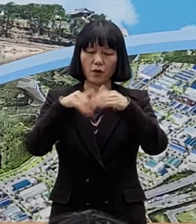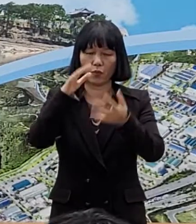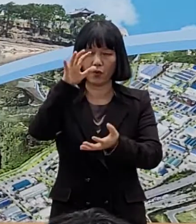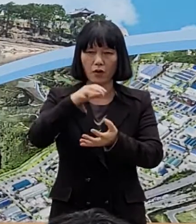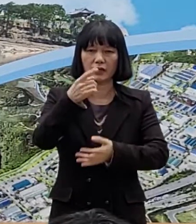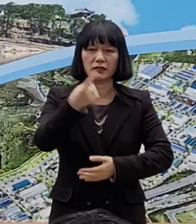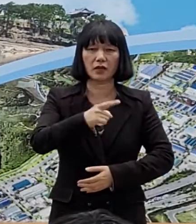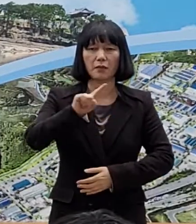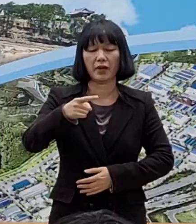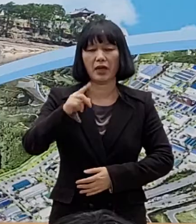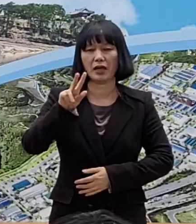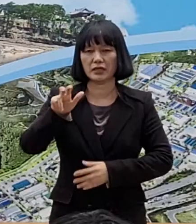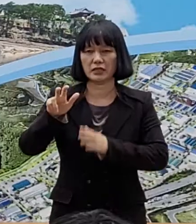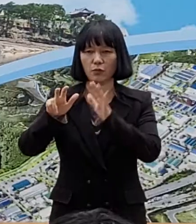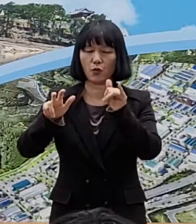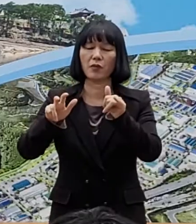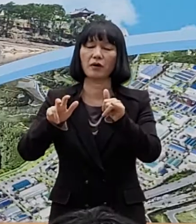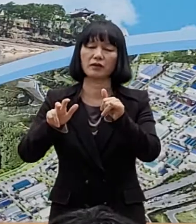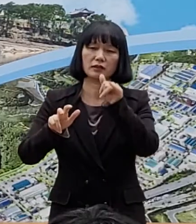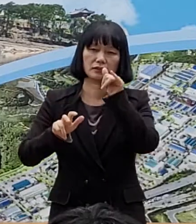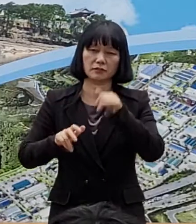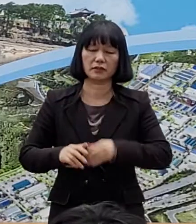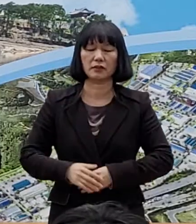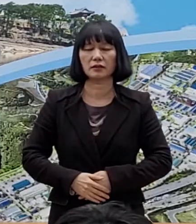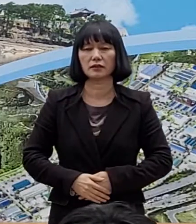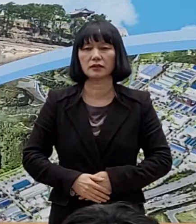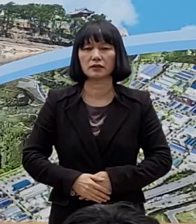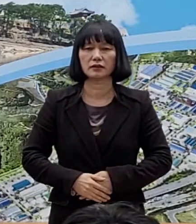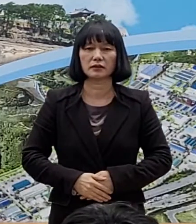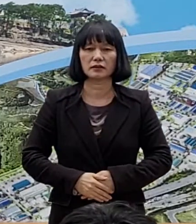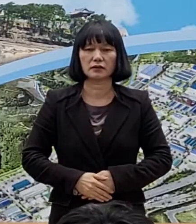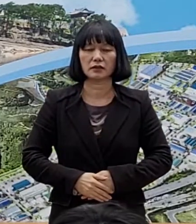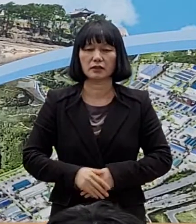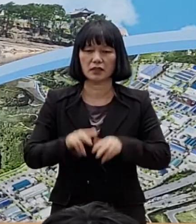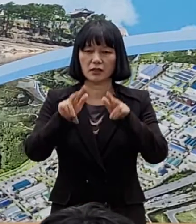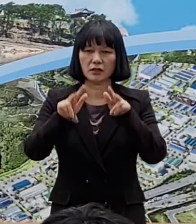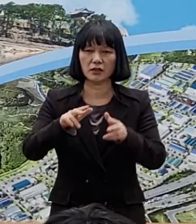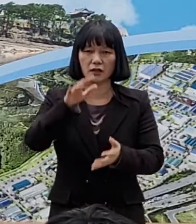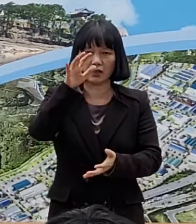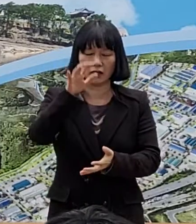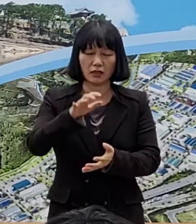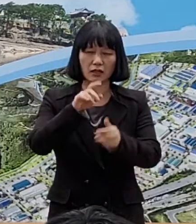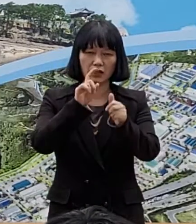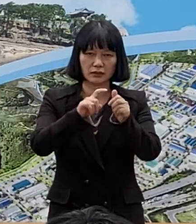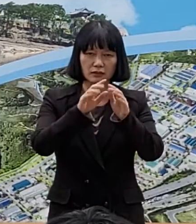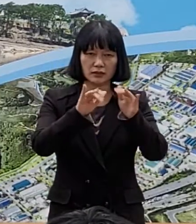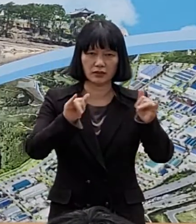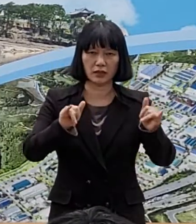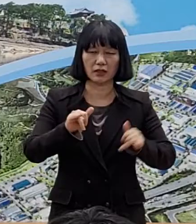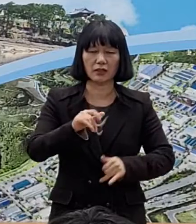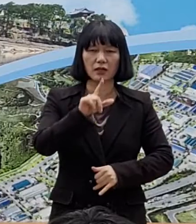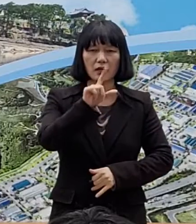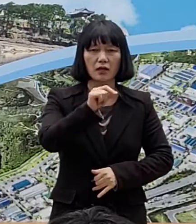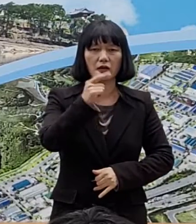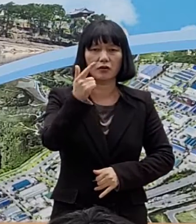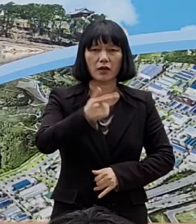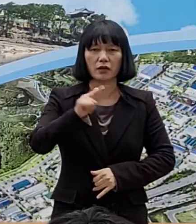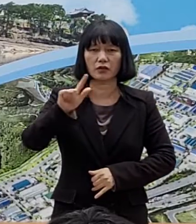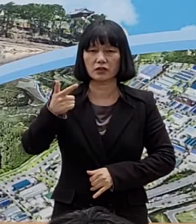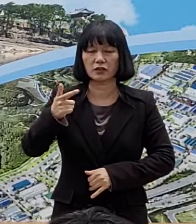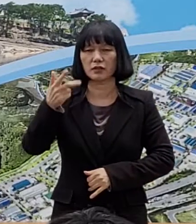모두 1,125명입니다. 현재까지 누적 확진자는 1만 6